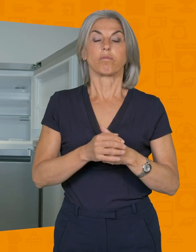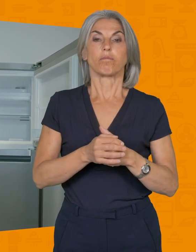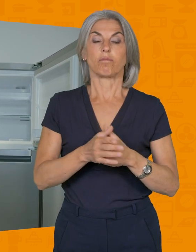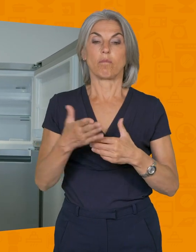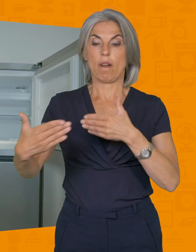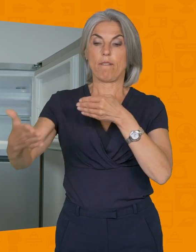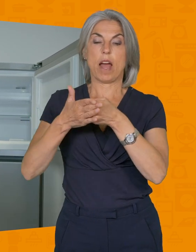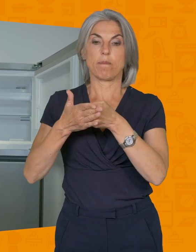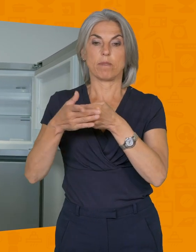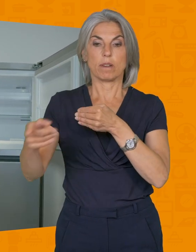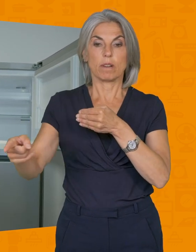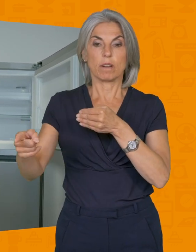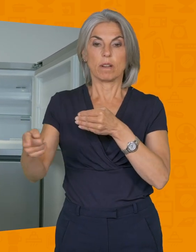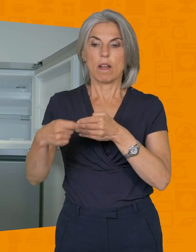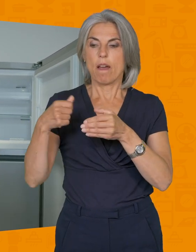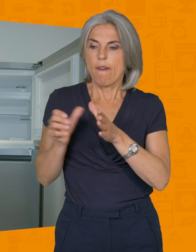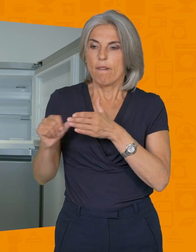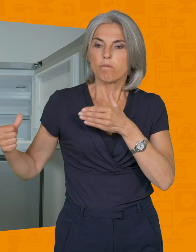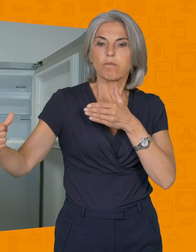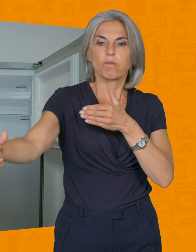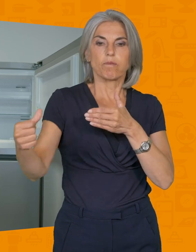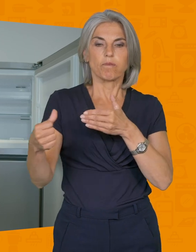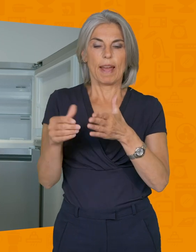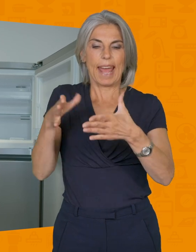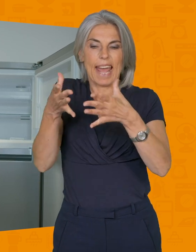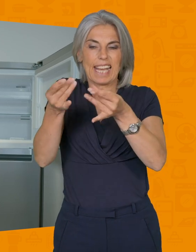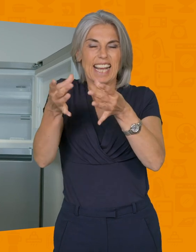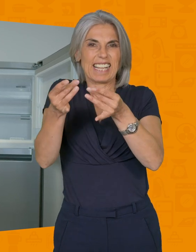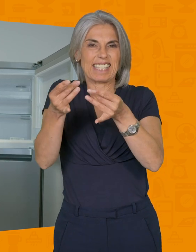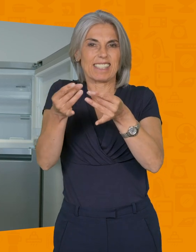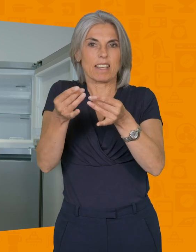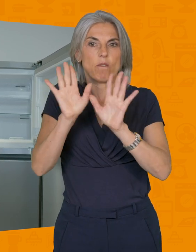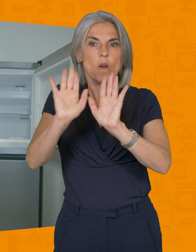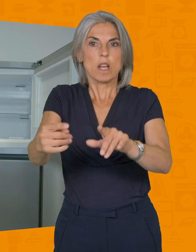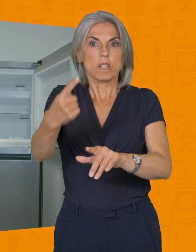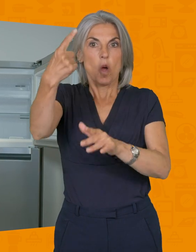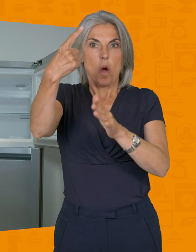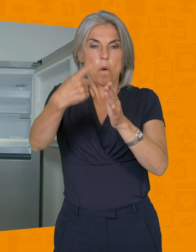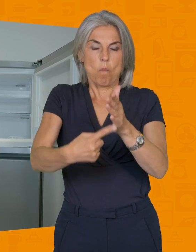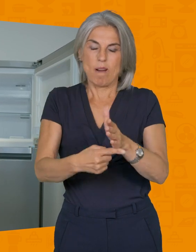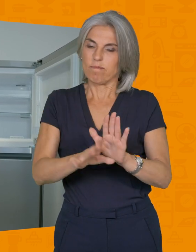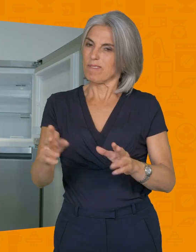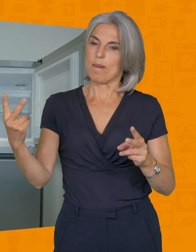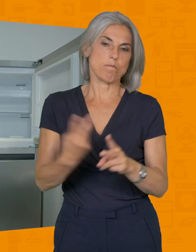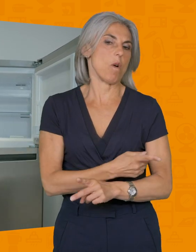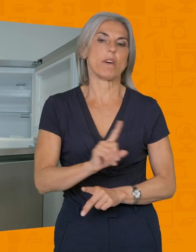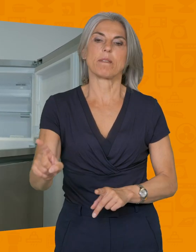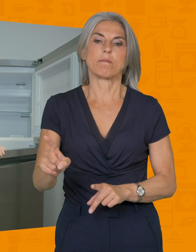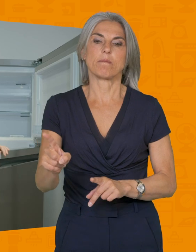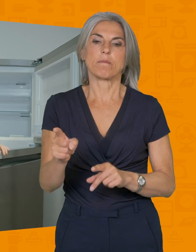fermer votre appareil, vous le filmez, vous avez bien écrasé les joints, vous le laissez un mois ou deux à l'arrêt. C'est très mauvais car les joints vont prendre une forme